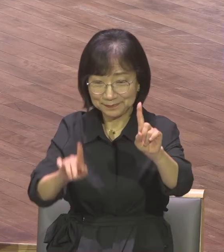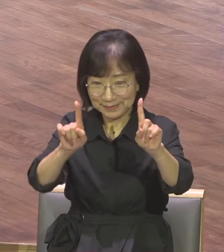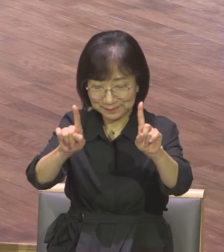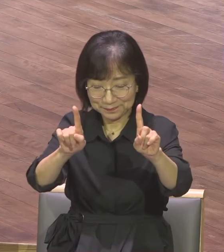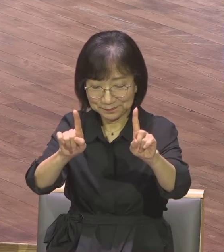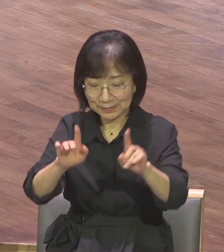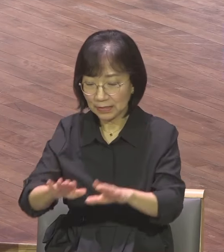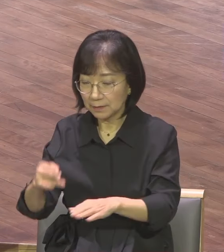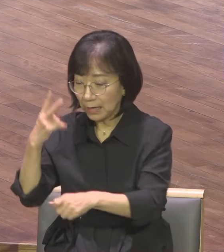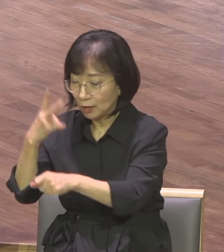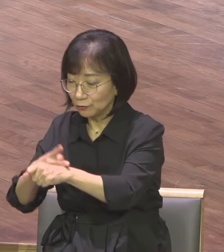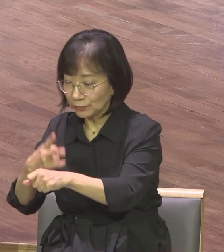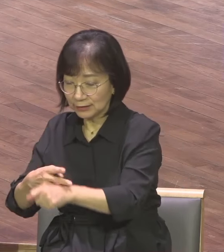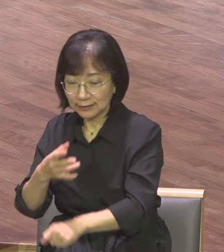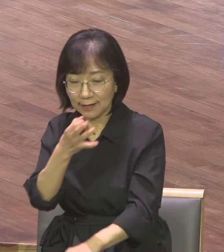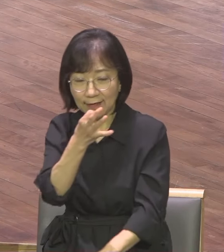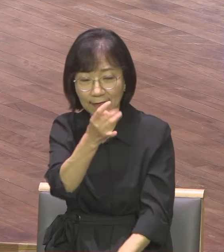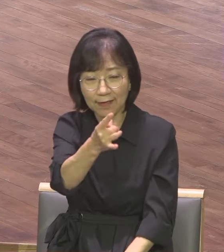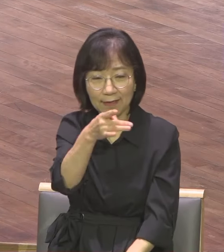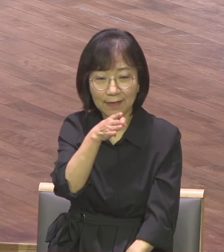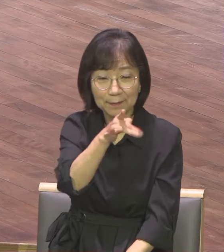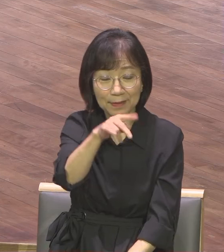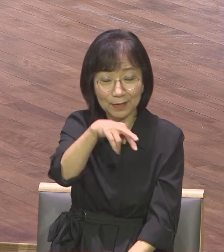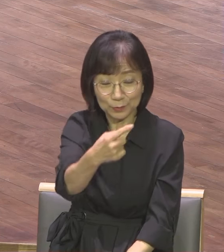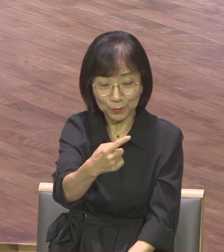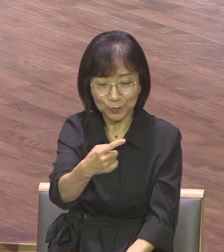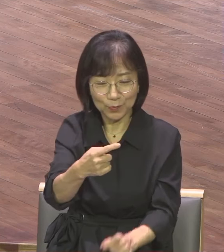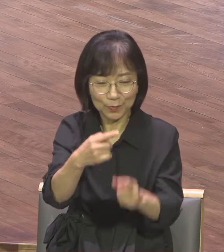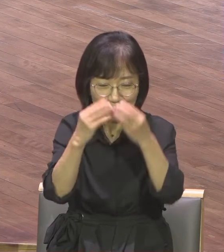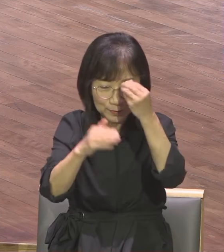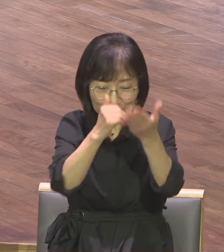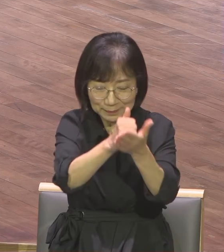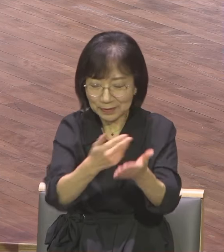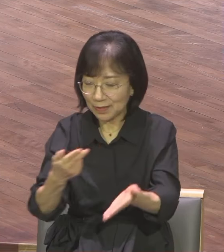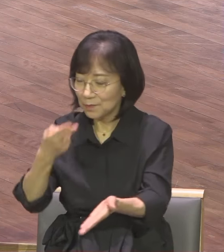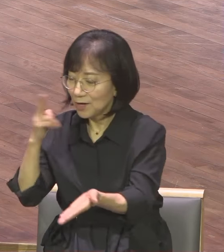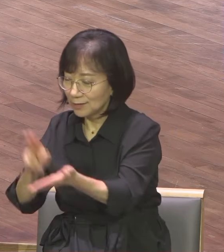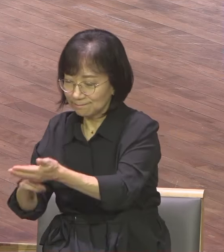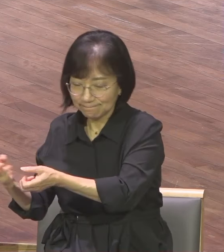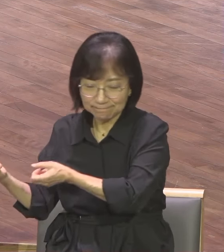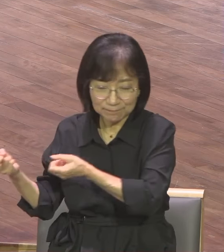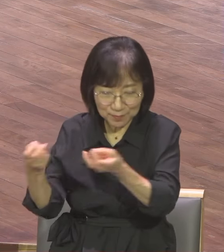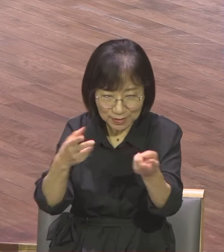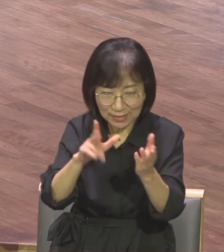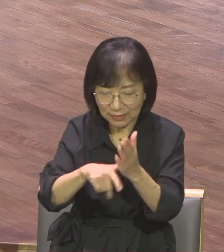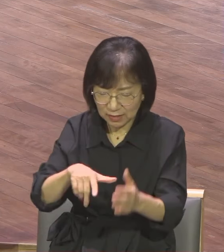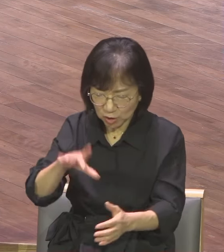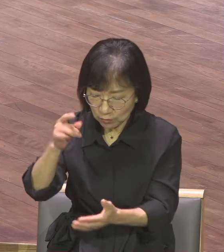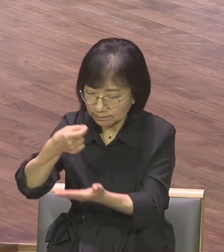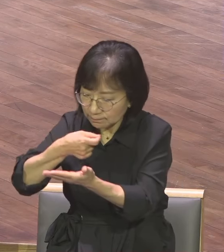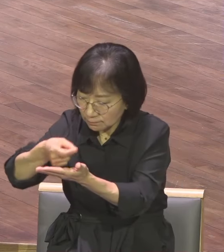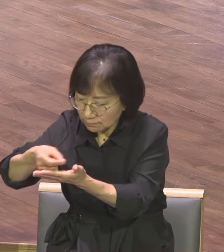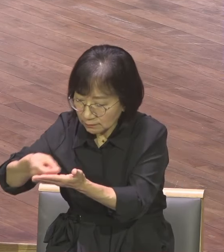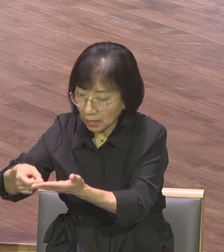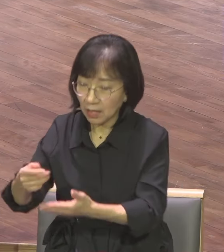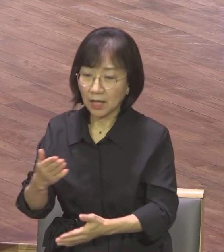강력하게 주장하는 것이 무엇입니까? 하나님의 뜻으로 말리미암아 그리도 예수의 사도가 되었다고 강조하고 있어요